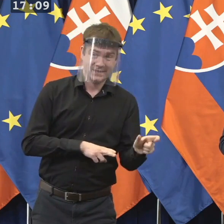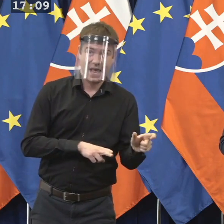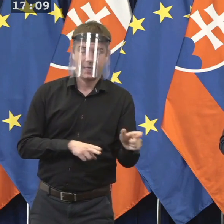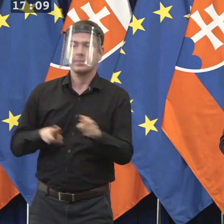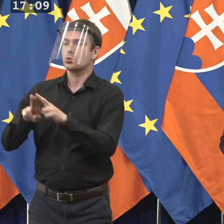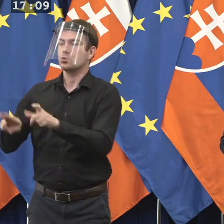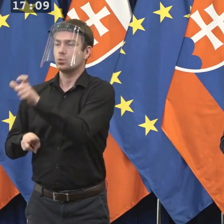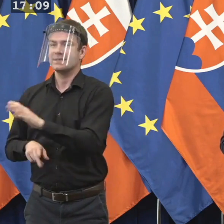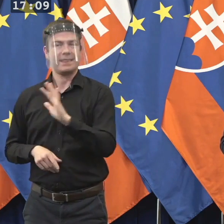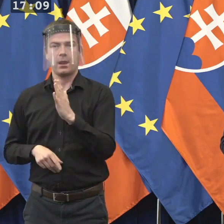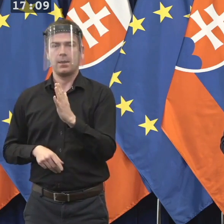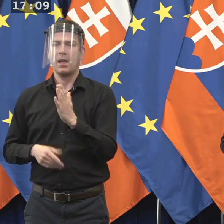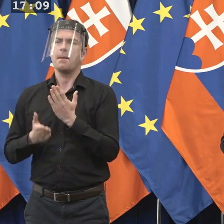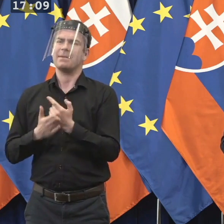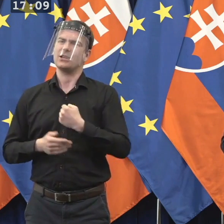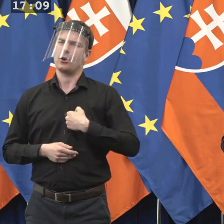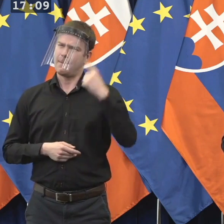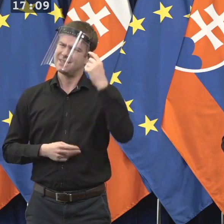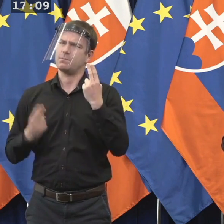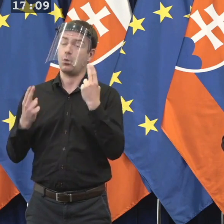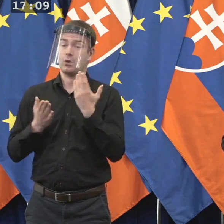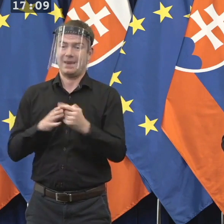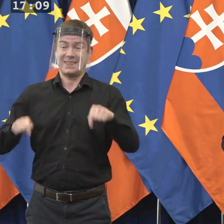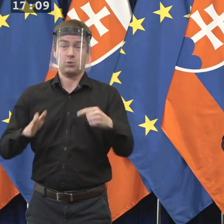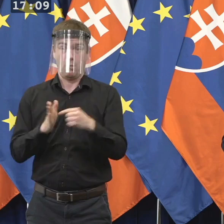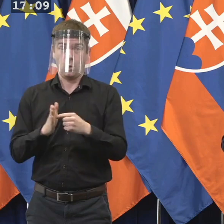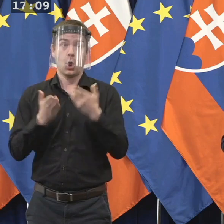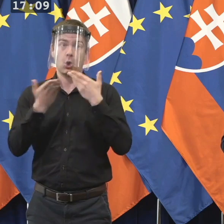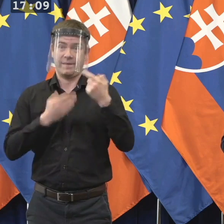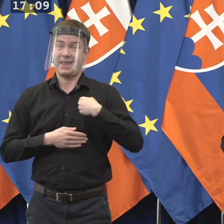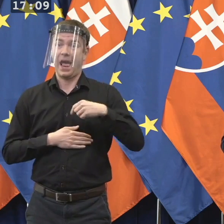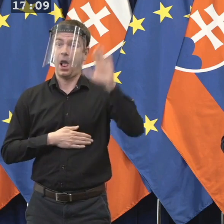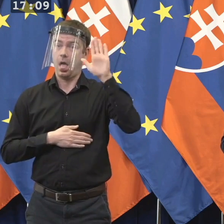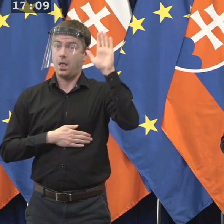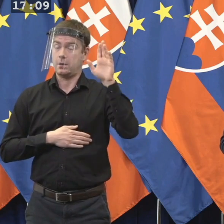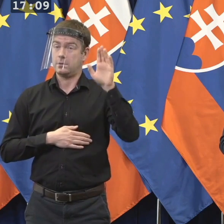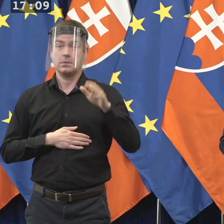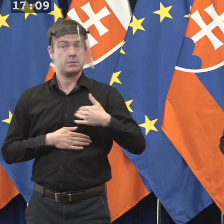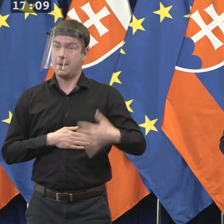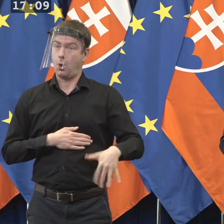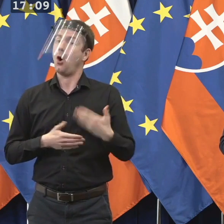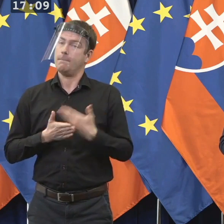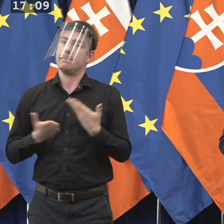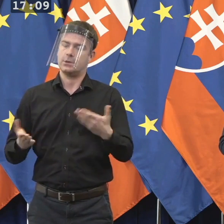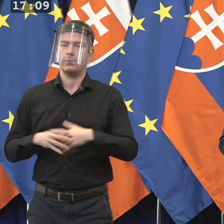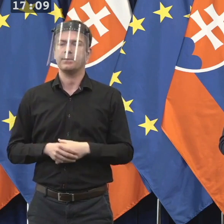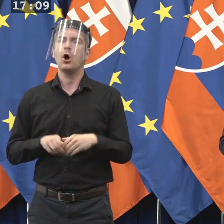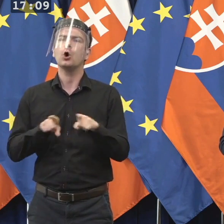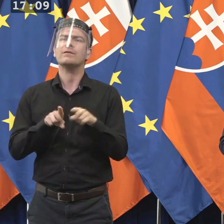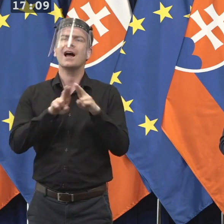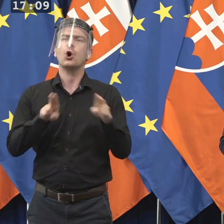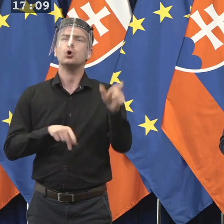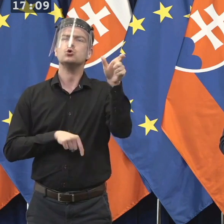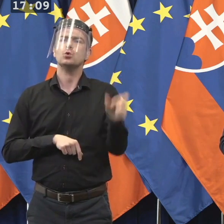bode som nehlasovala. Súčasne je faktom a musím to povedať, že čo sa týka aj súdcu doktora Klimentu, ktorý bol